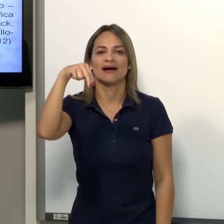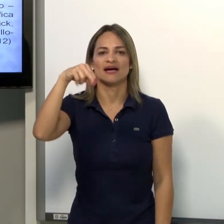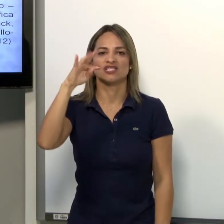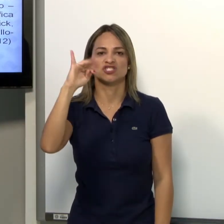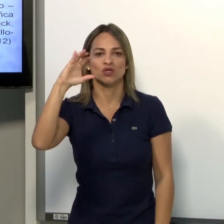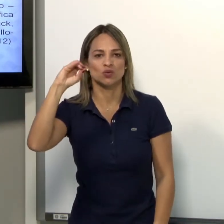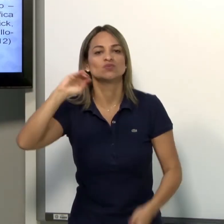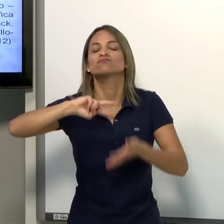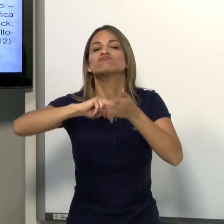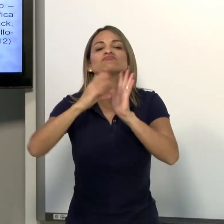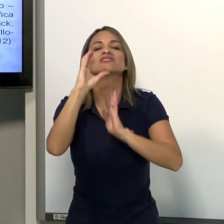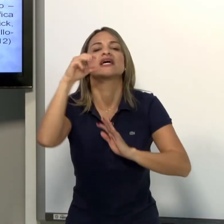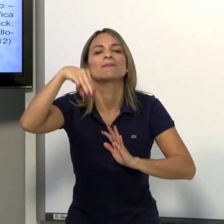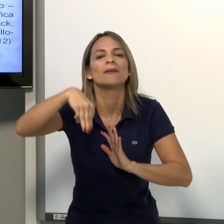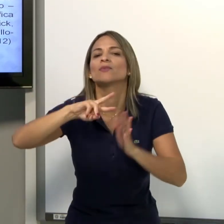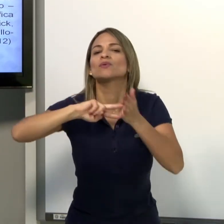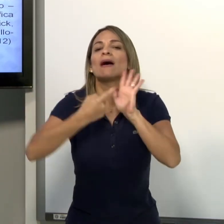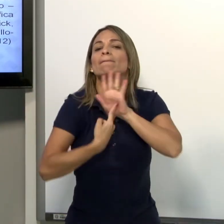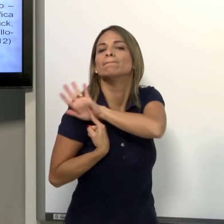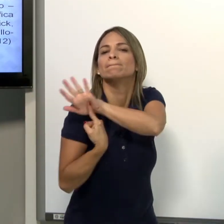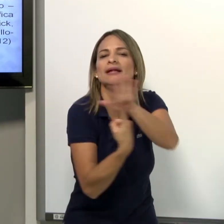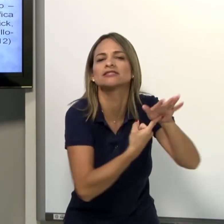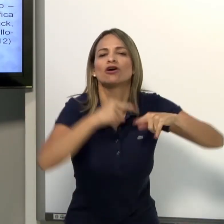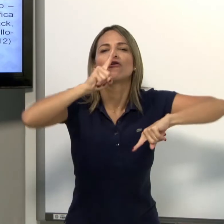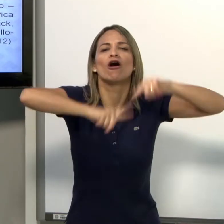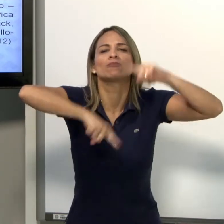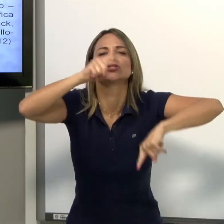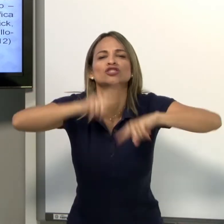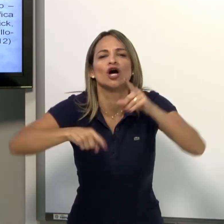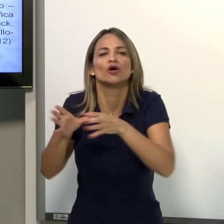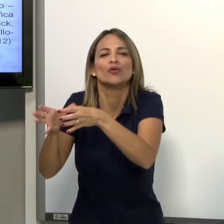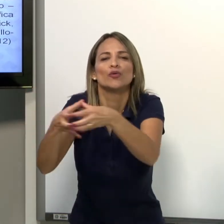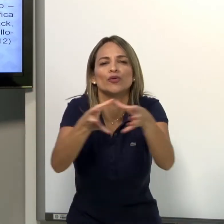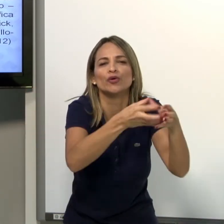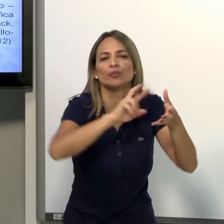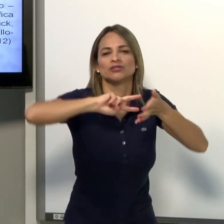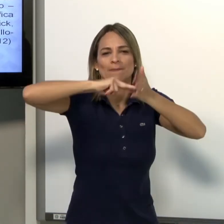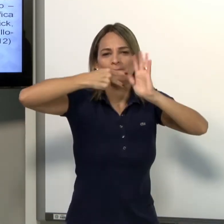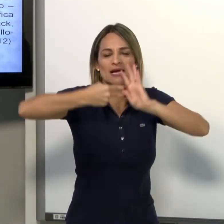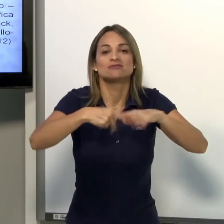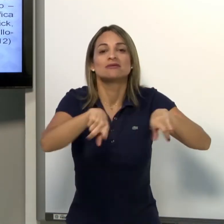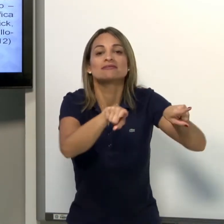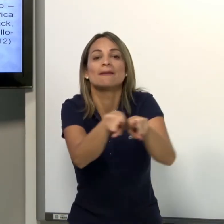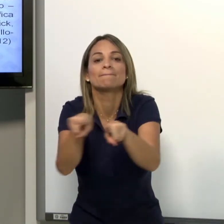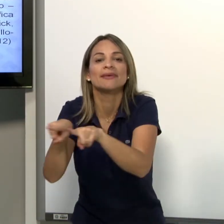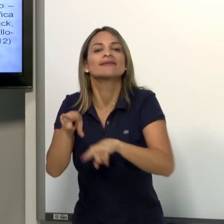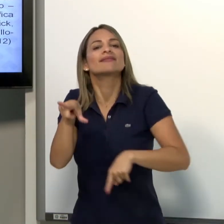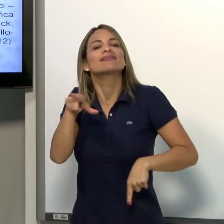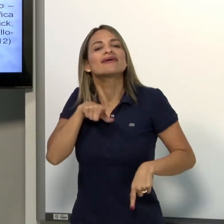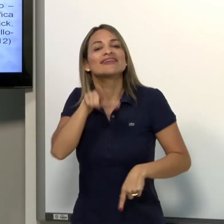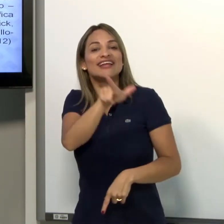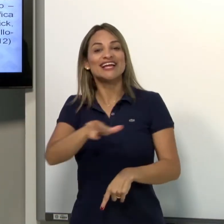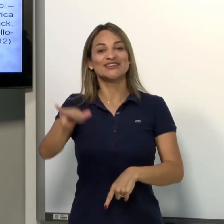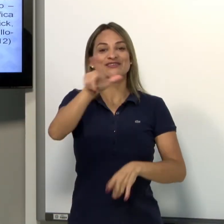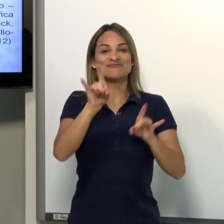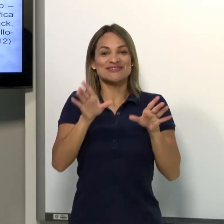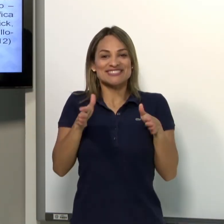Classificadores semânticos. A configuração de mão representa a categoria semântica do objeto.